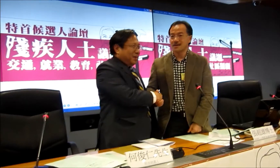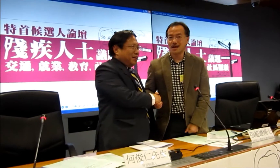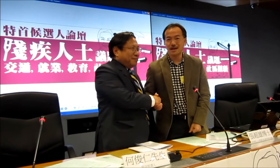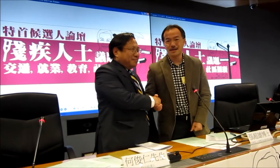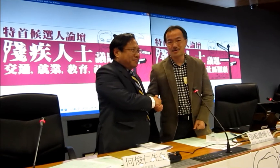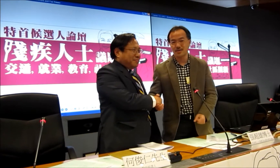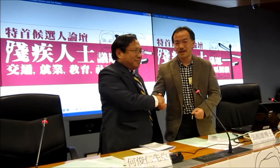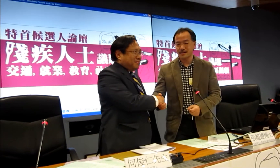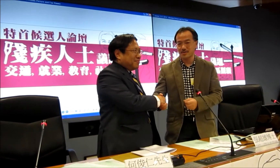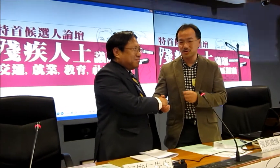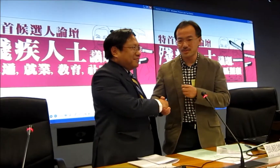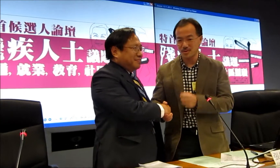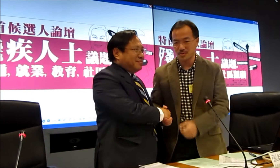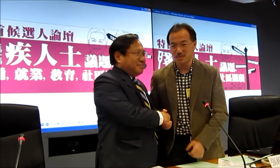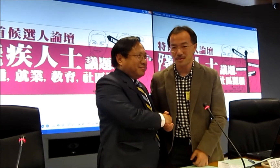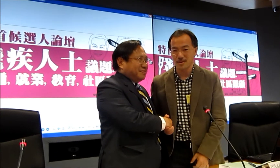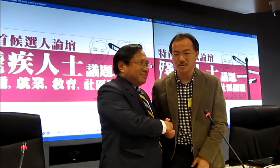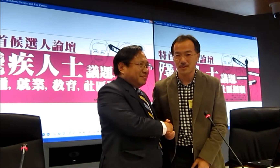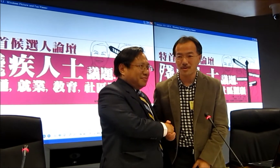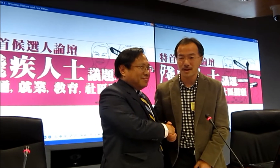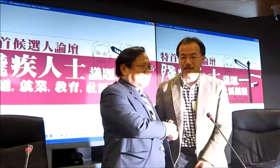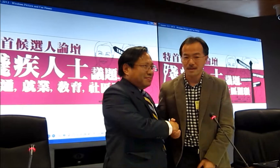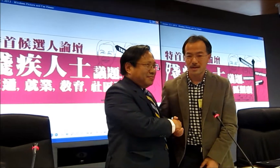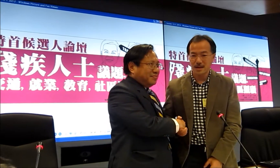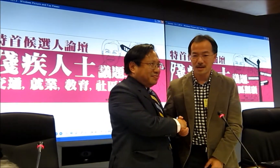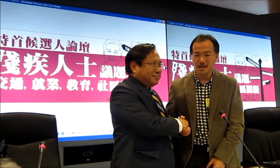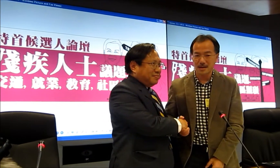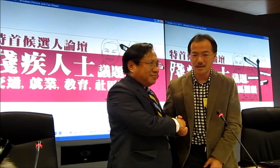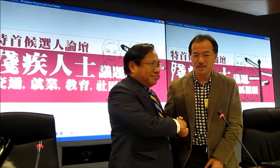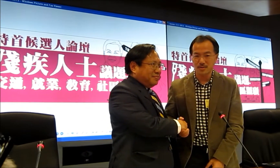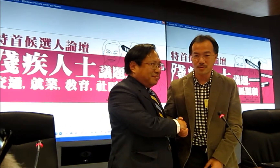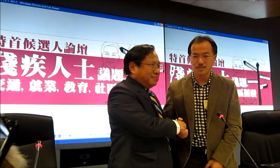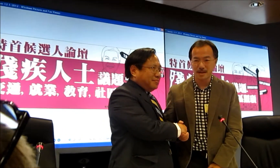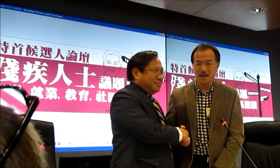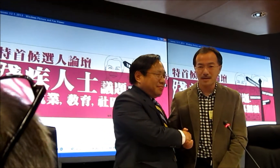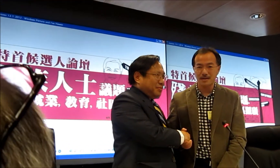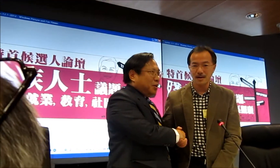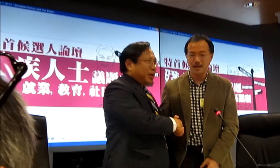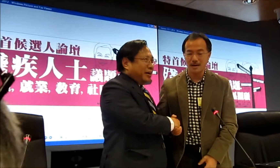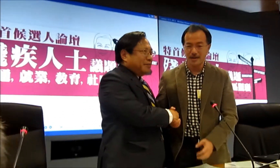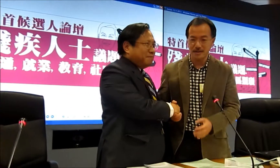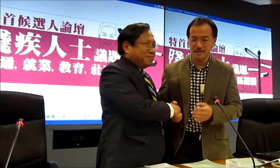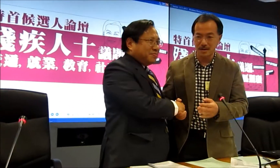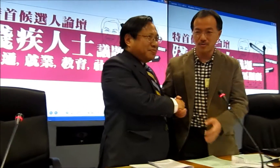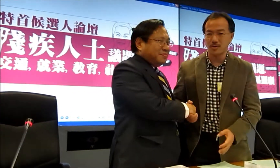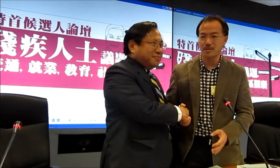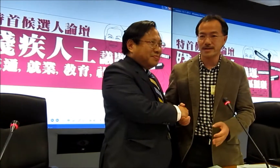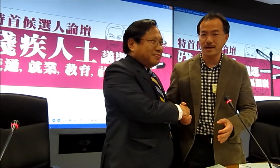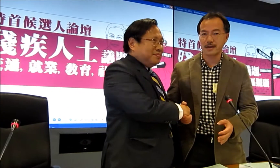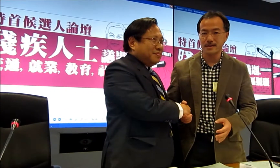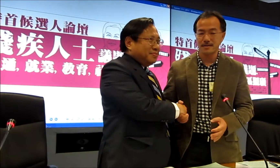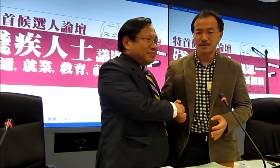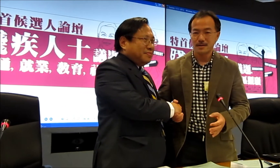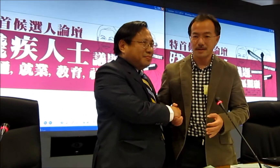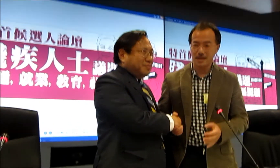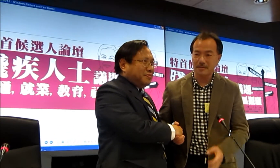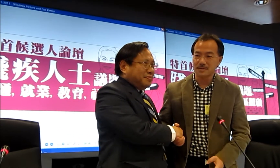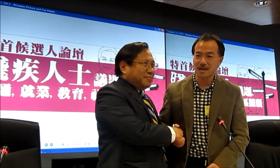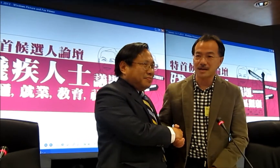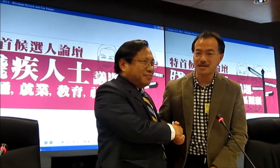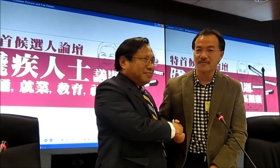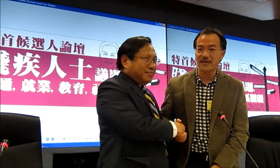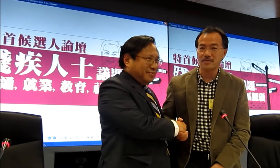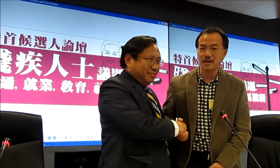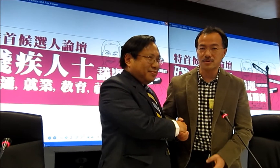而且呢算不算好其實你是要在議會或者在你